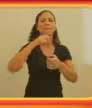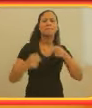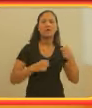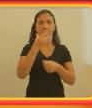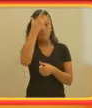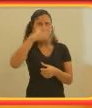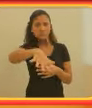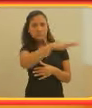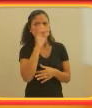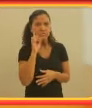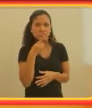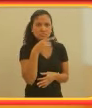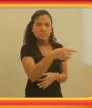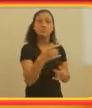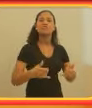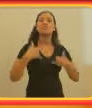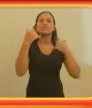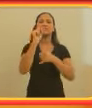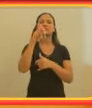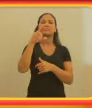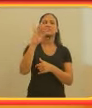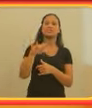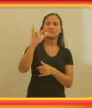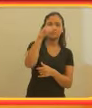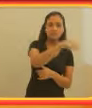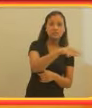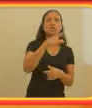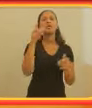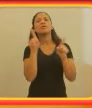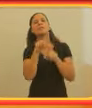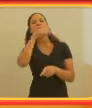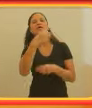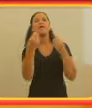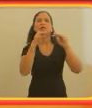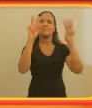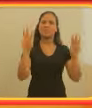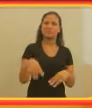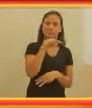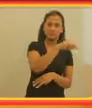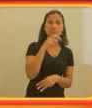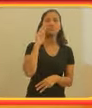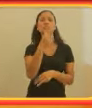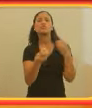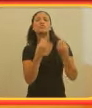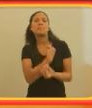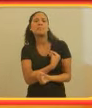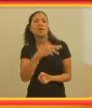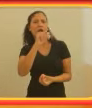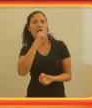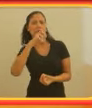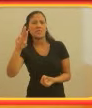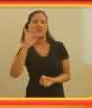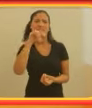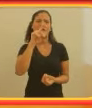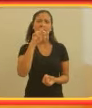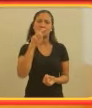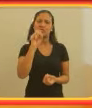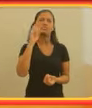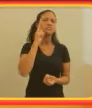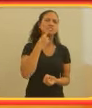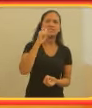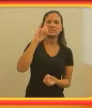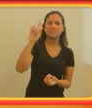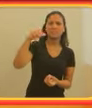auditiva, a Festa Sensity. Realizado no Museu de Arte Moderna, o evento contou com a presença do rapper finlandês